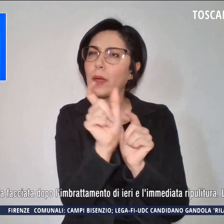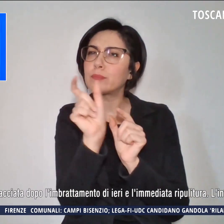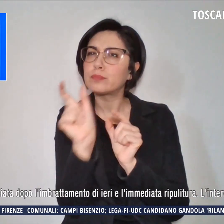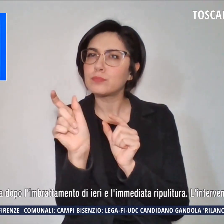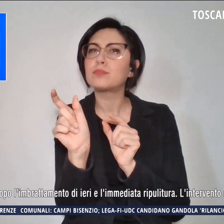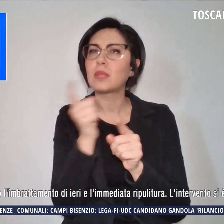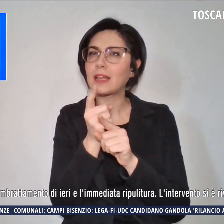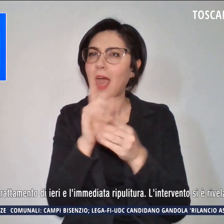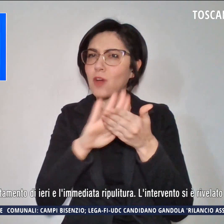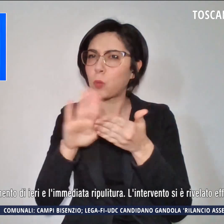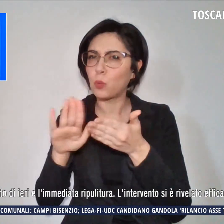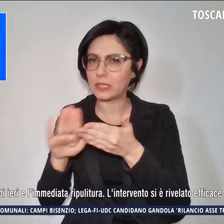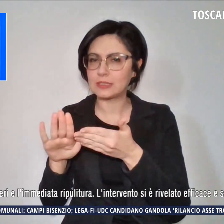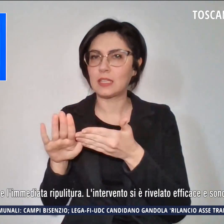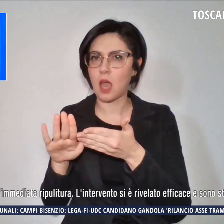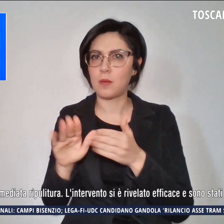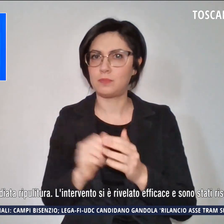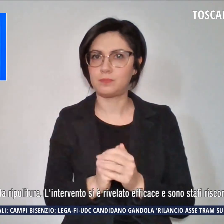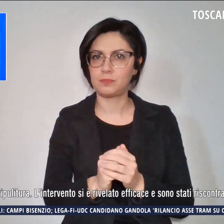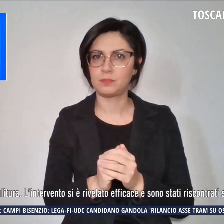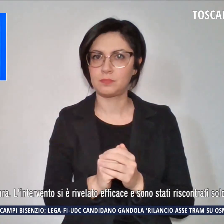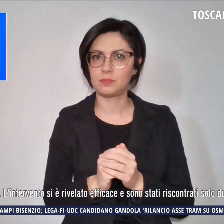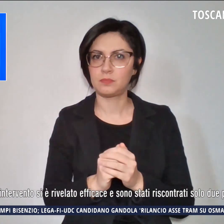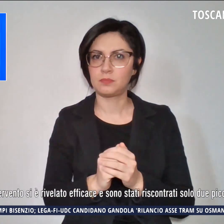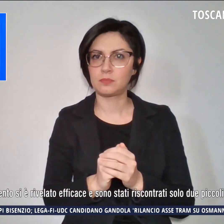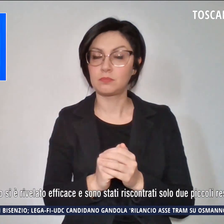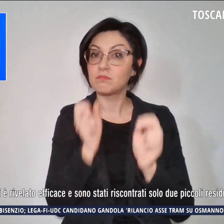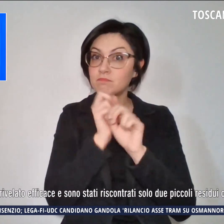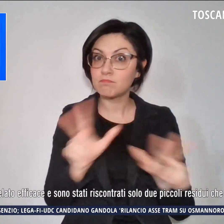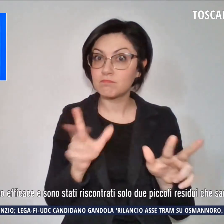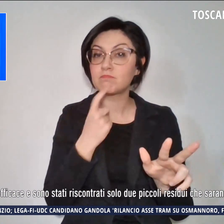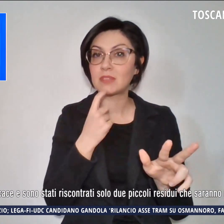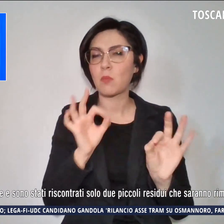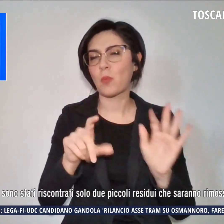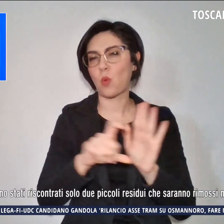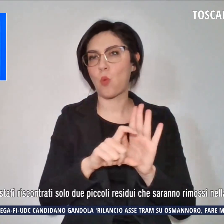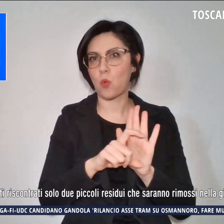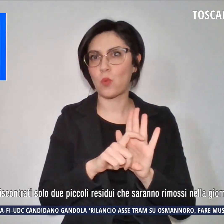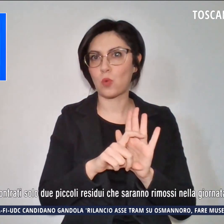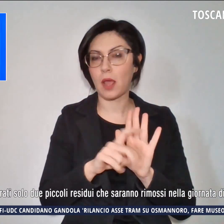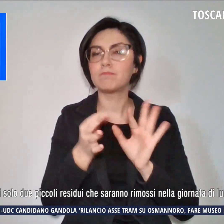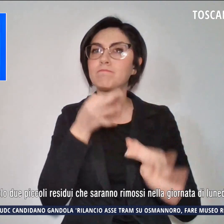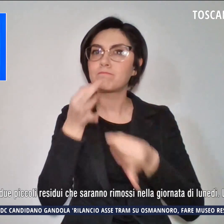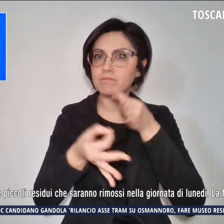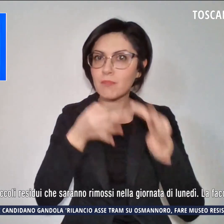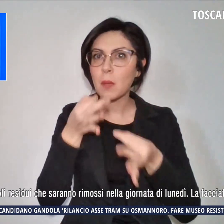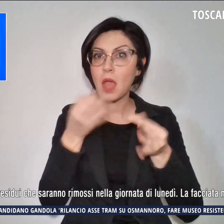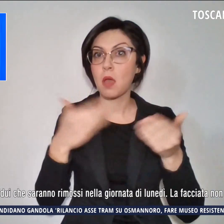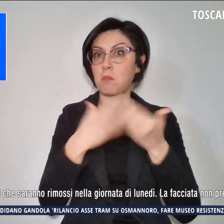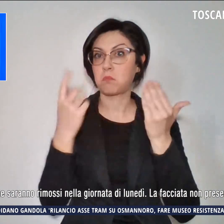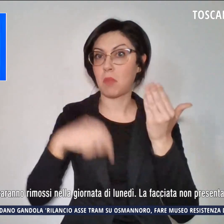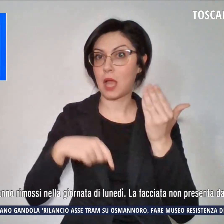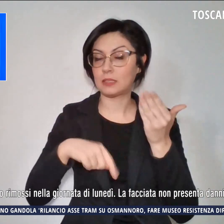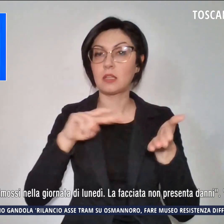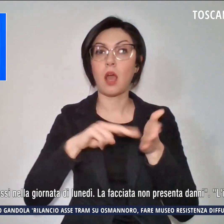rimuovere. A riferirlo il Comune stesso spiegando che questa mattina i tecnici